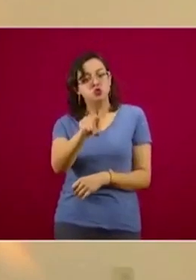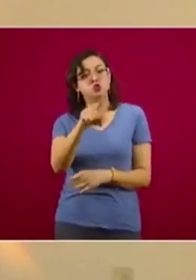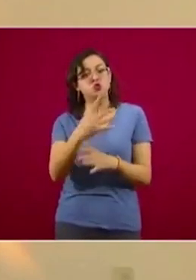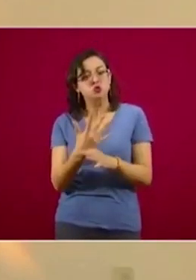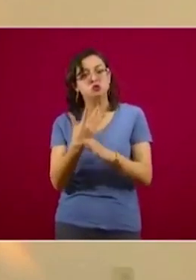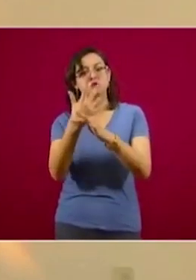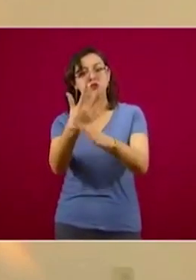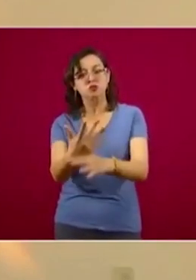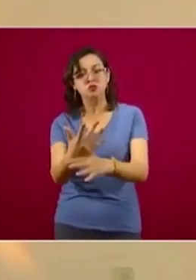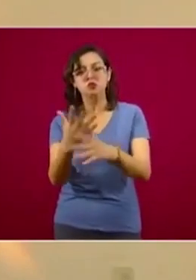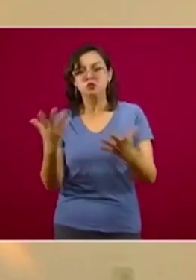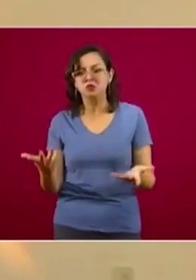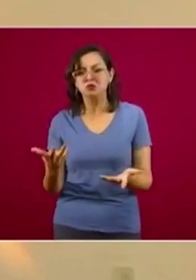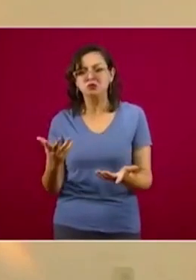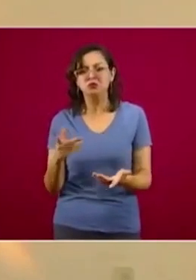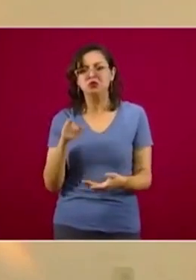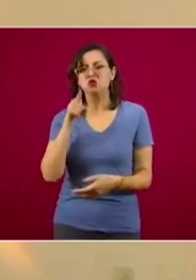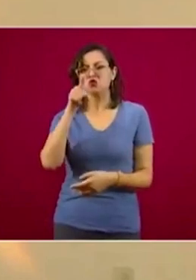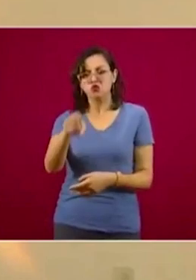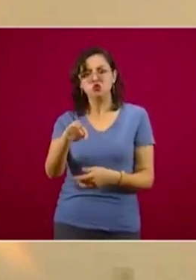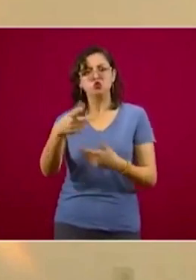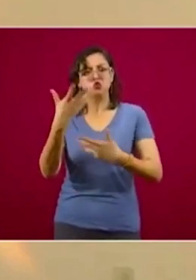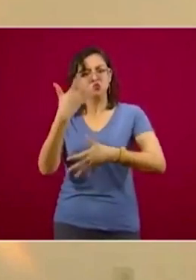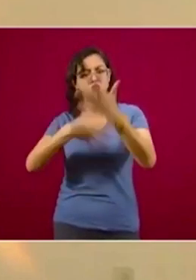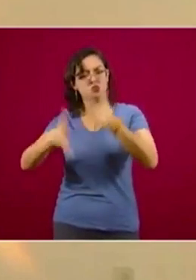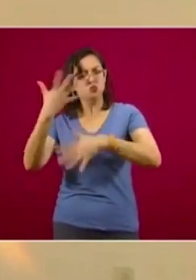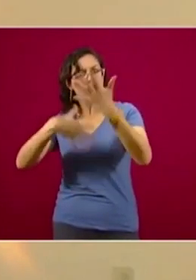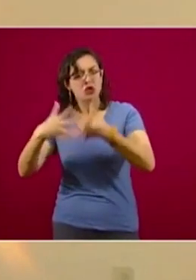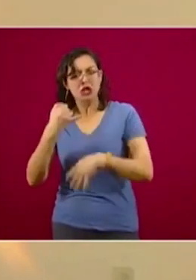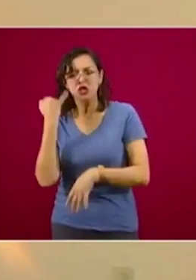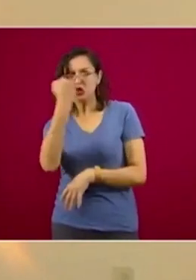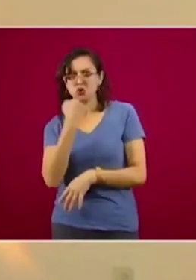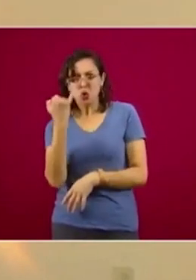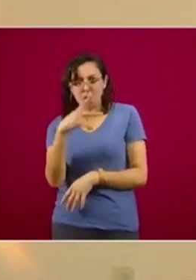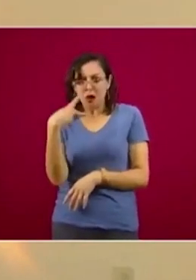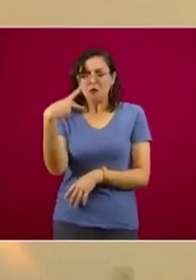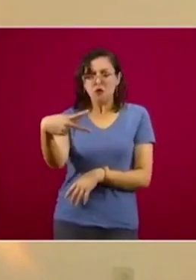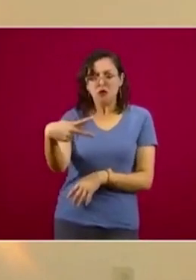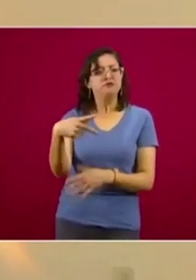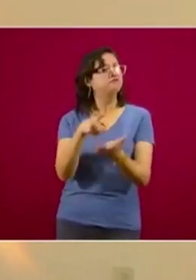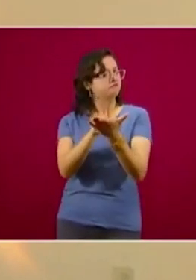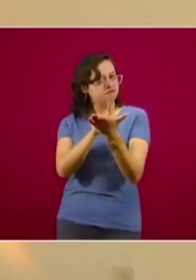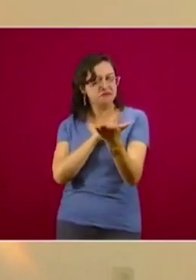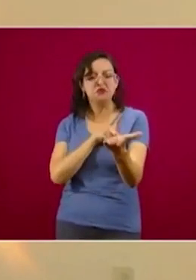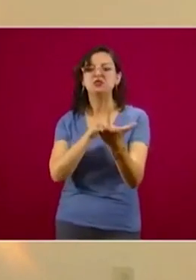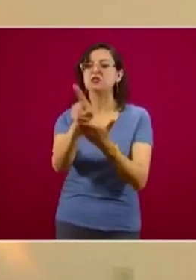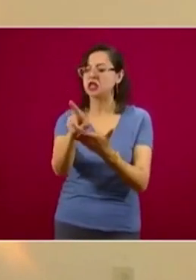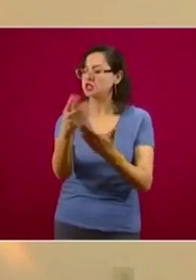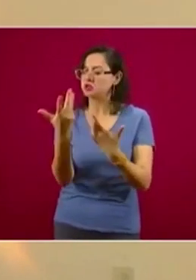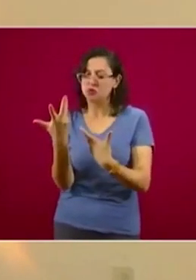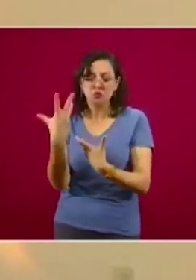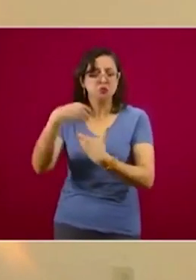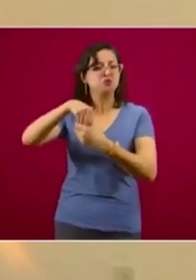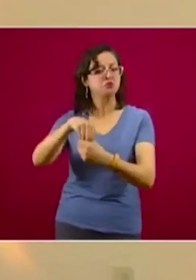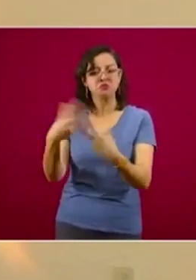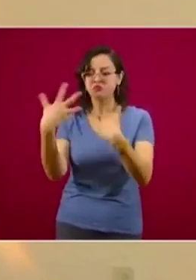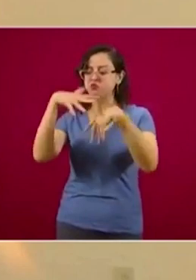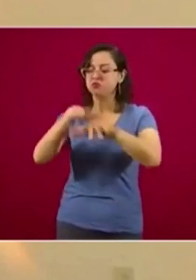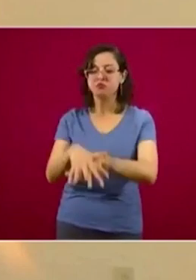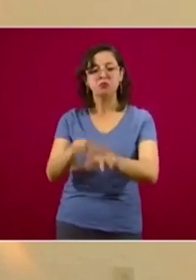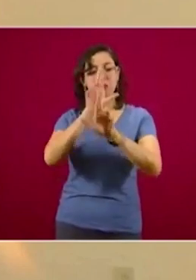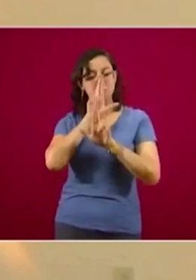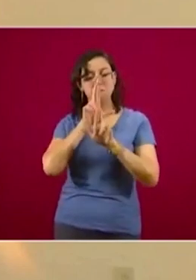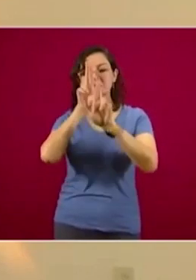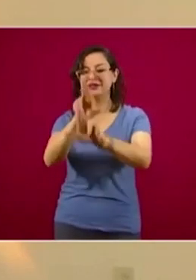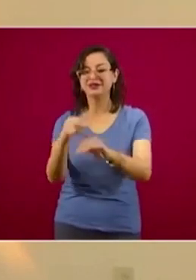no tiene por qué ser un impedimento, tú hablas con un lenguaje de señas y tienes derecho a ser incluido, integrado y respetado.